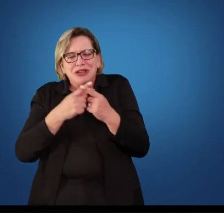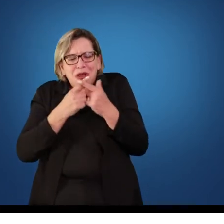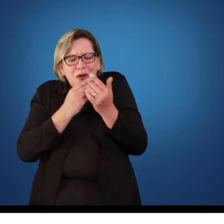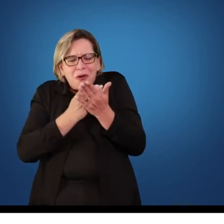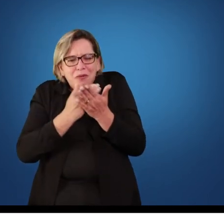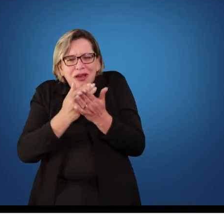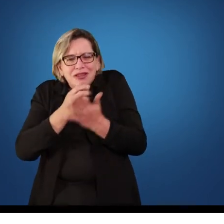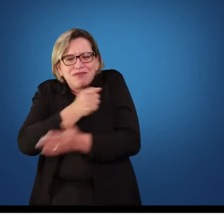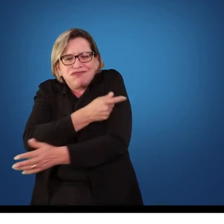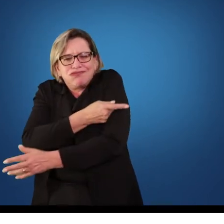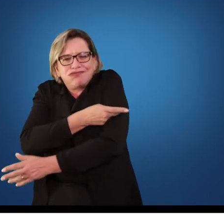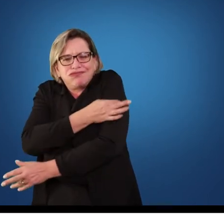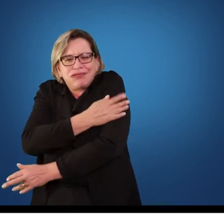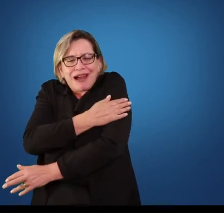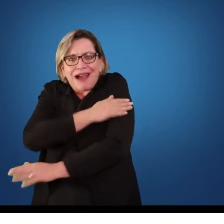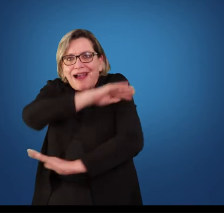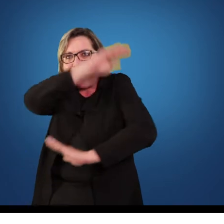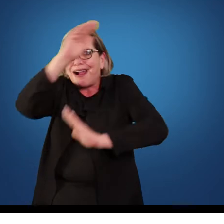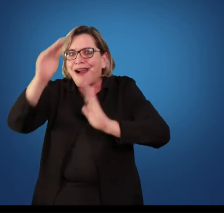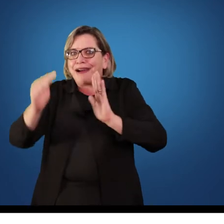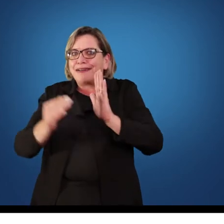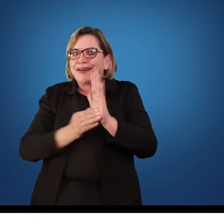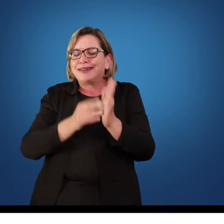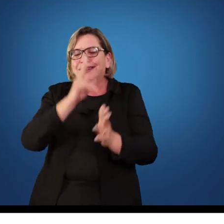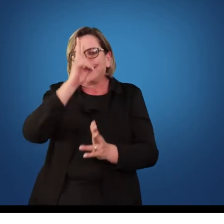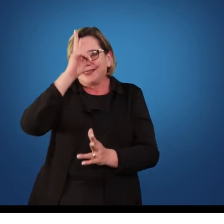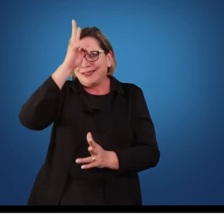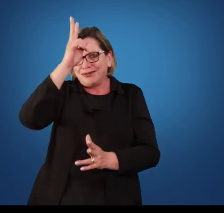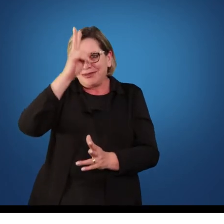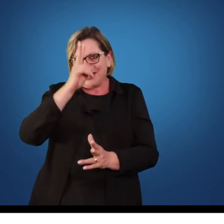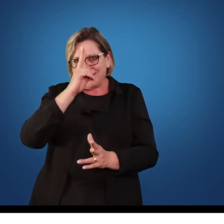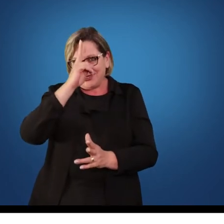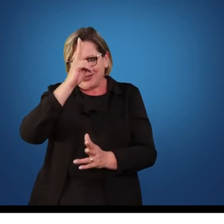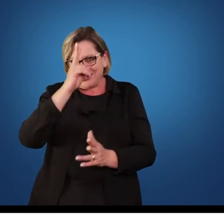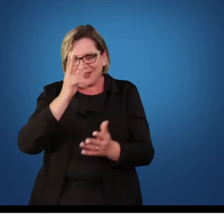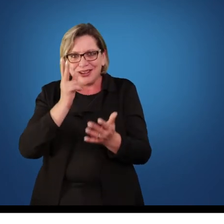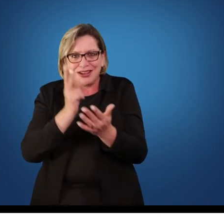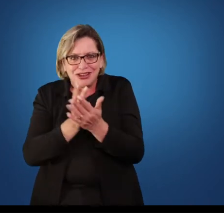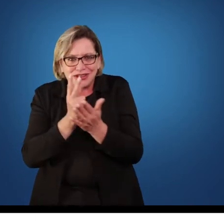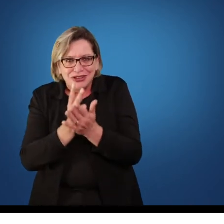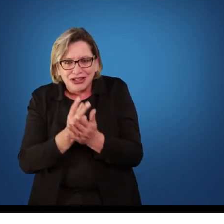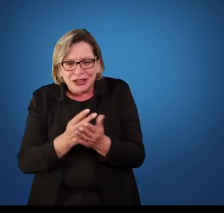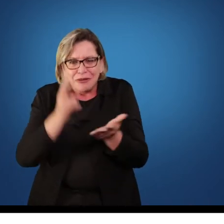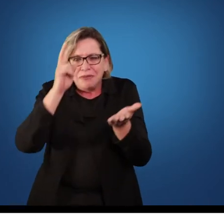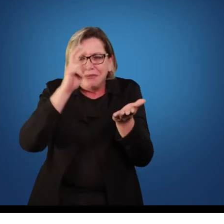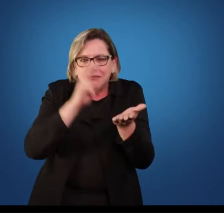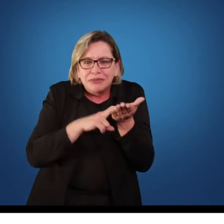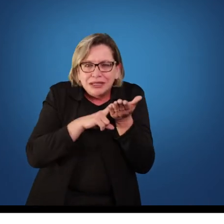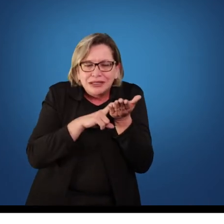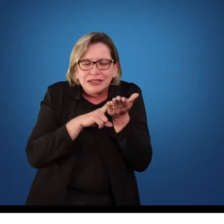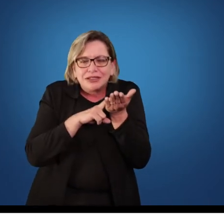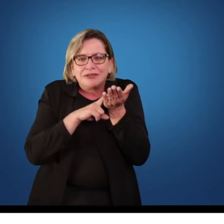até o terceiro ano do ensino médio. Então no mesmo período eu trabalhava de manhã com o neto,